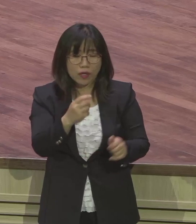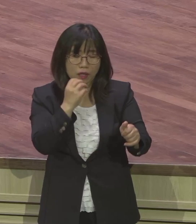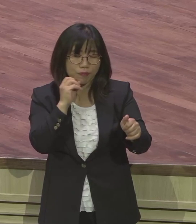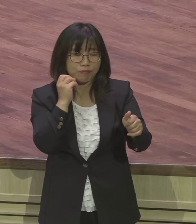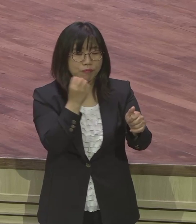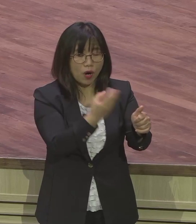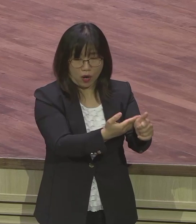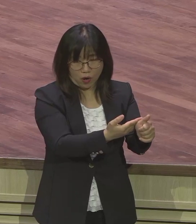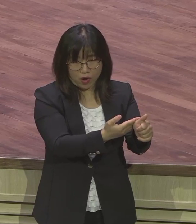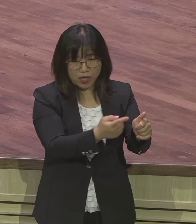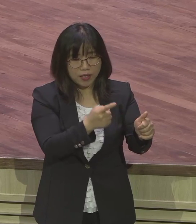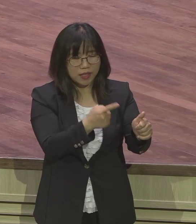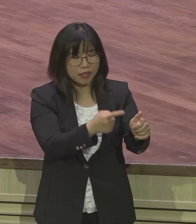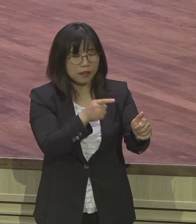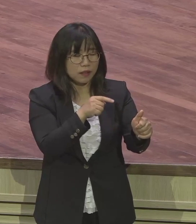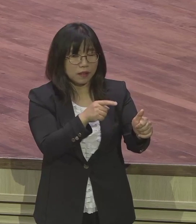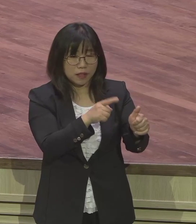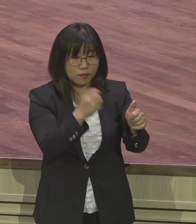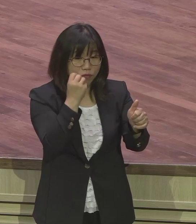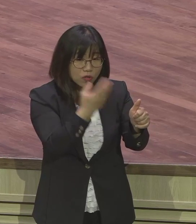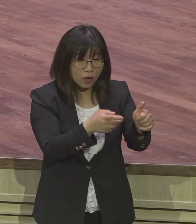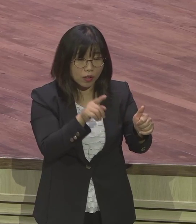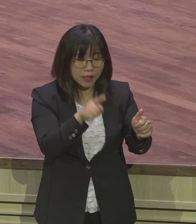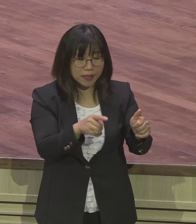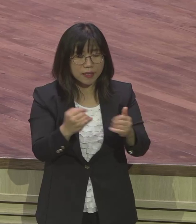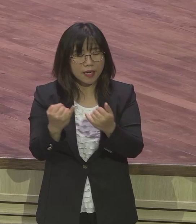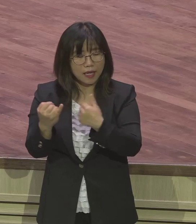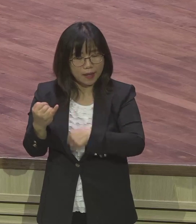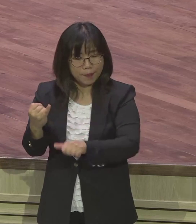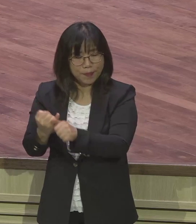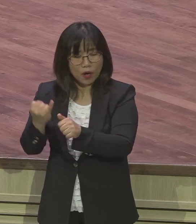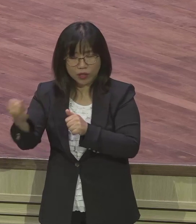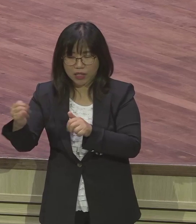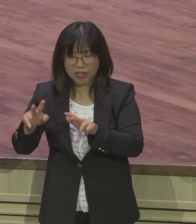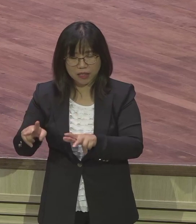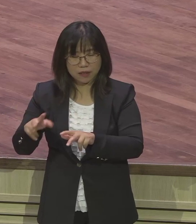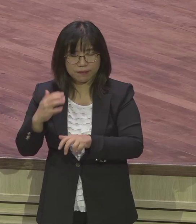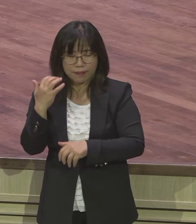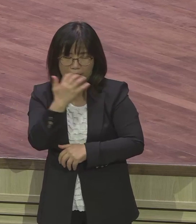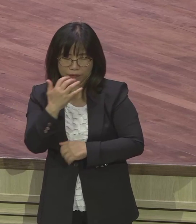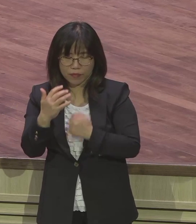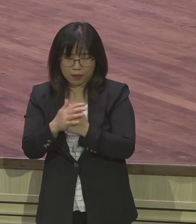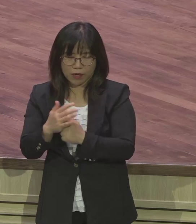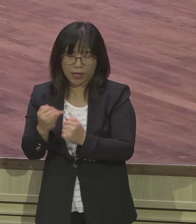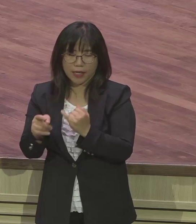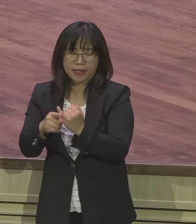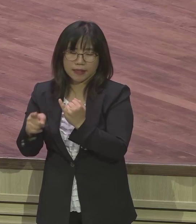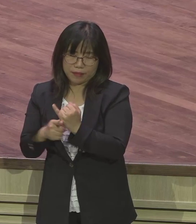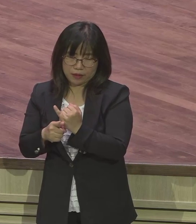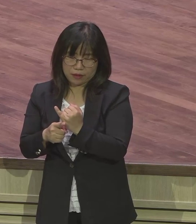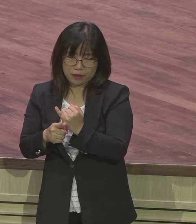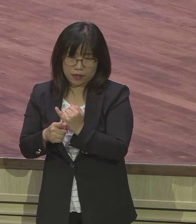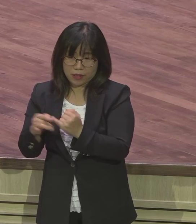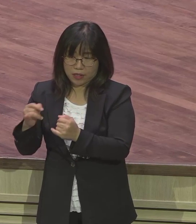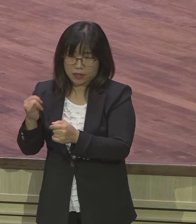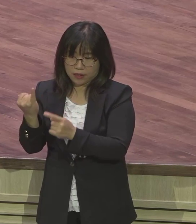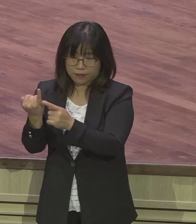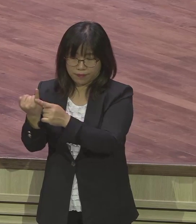행엄하였고 그 행엄함으로 말면 임신하였느니라 유다가 이러되 그를 끌어내어 불사르라 여인이